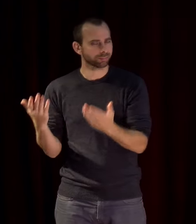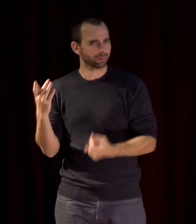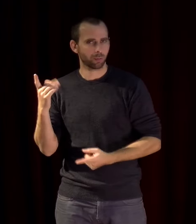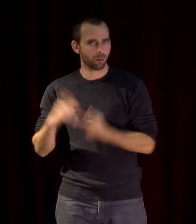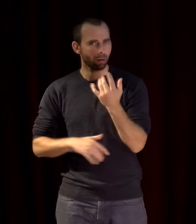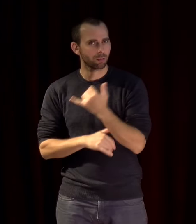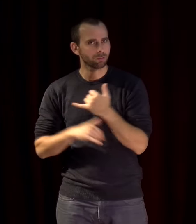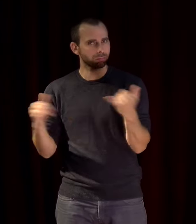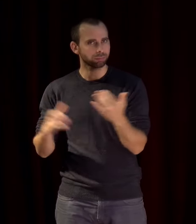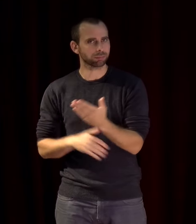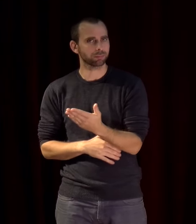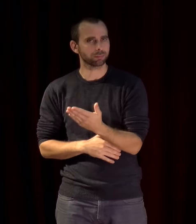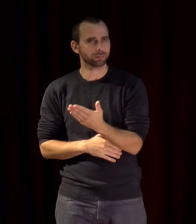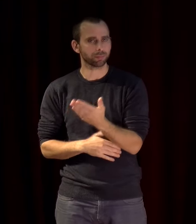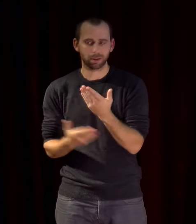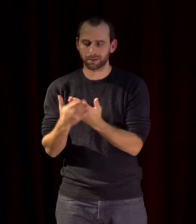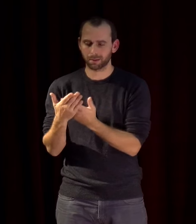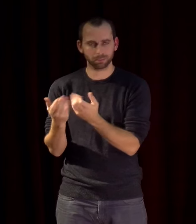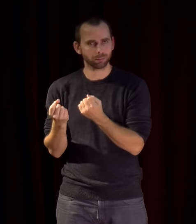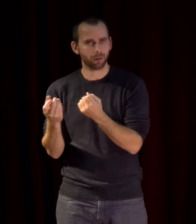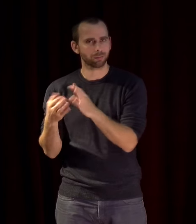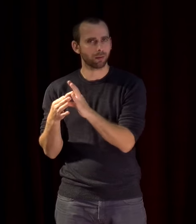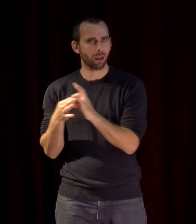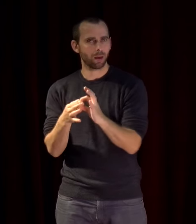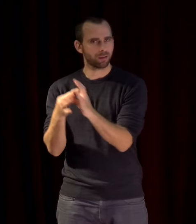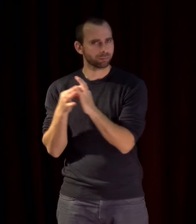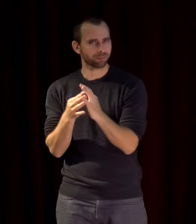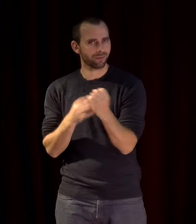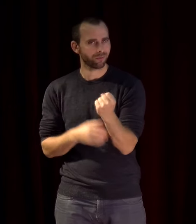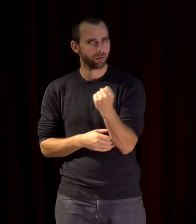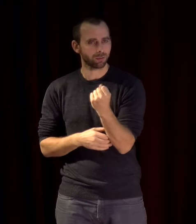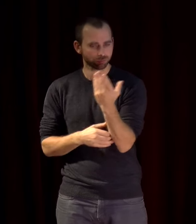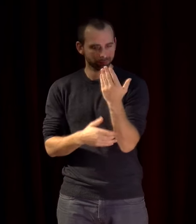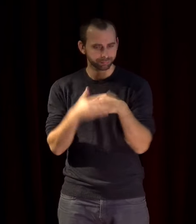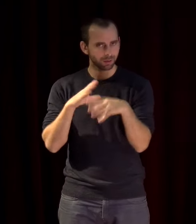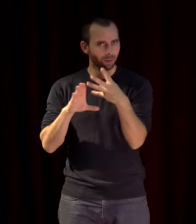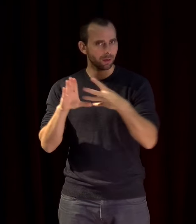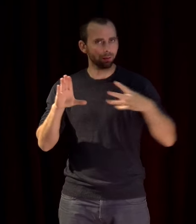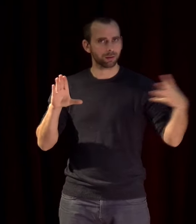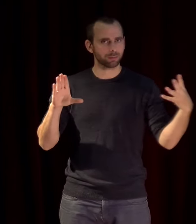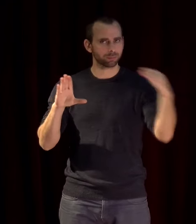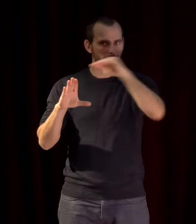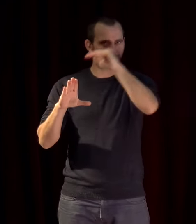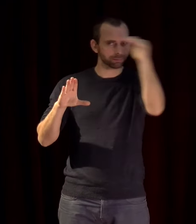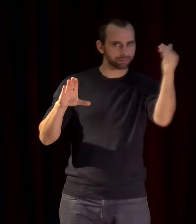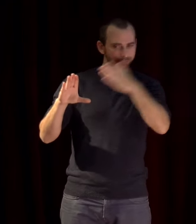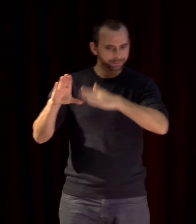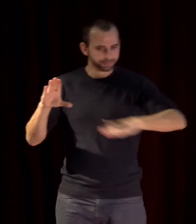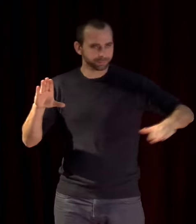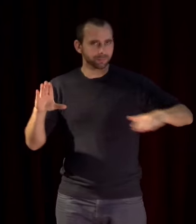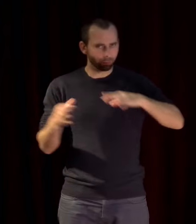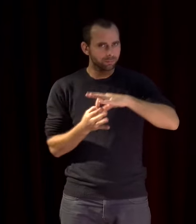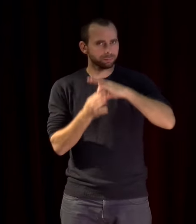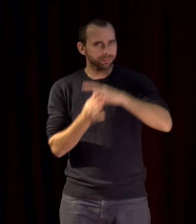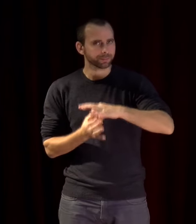pour l'art image des sociétés euro-méditerranéennes entre elles entre les deux rives mais quelles seraient ses